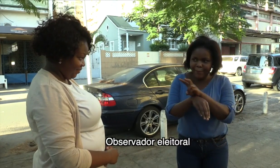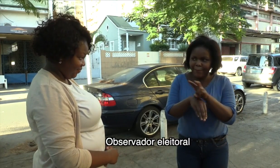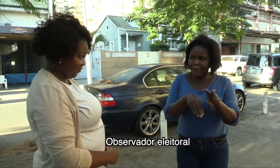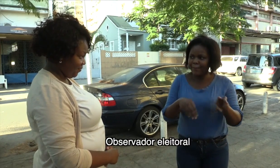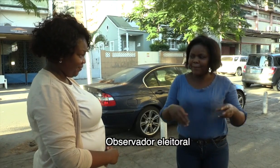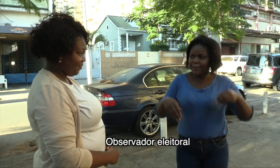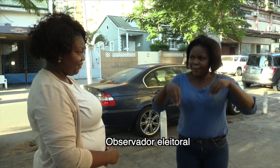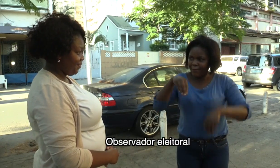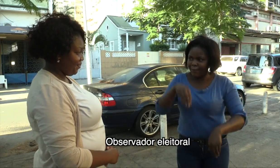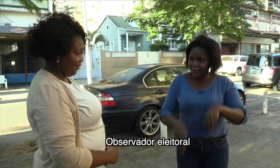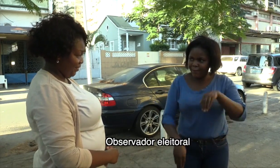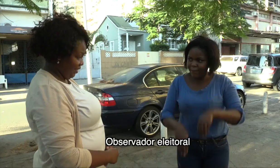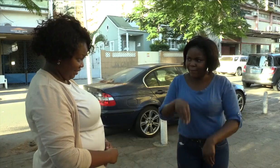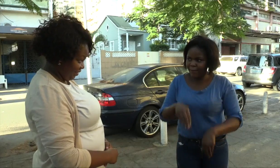Observador eleitoral